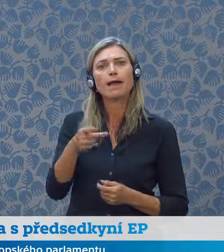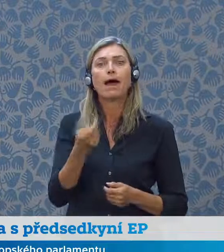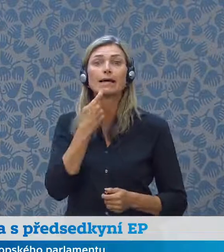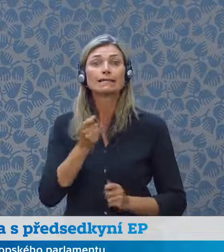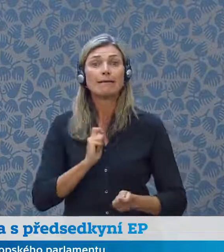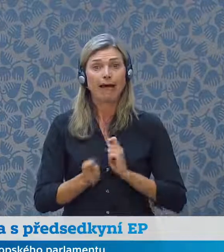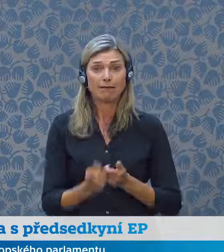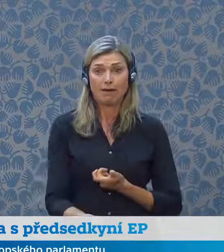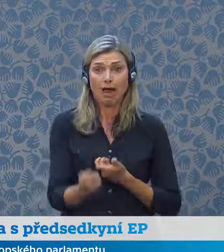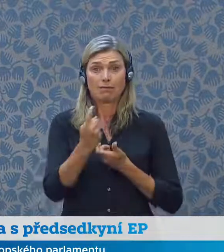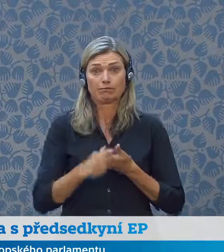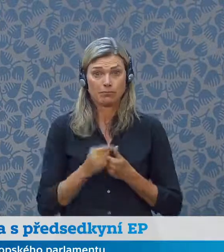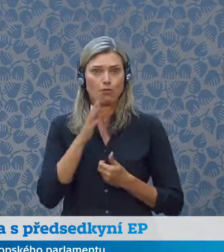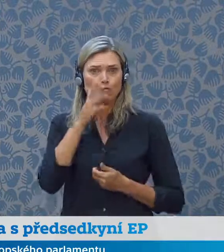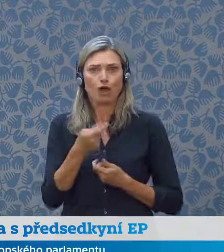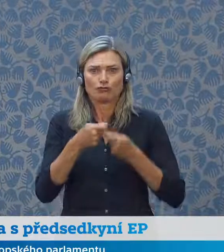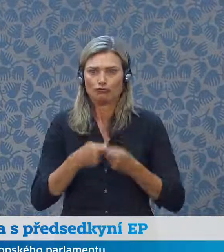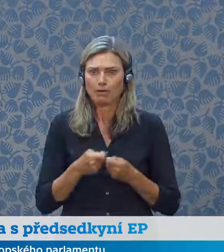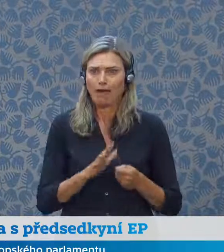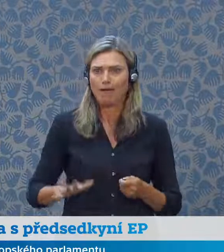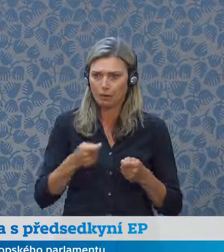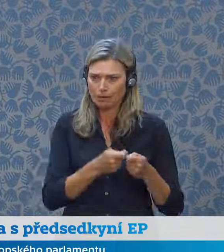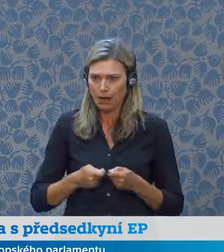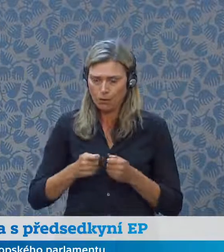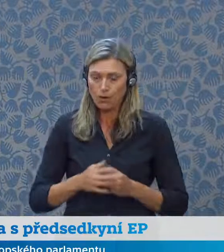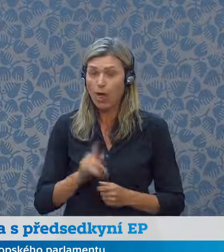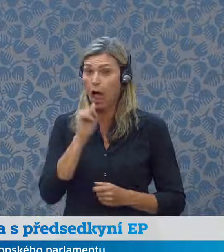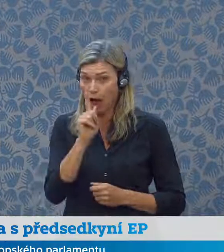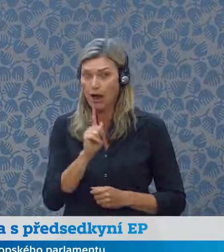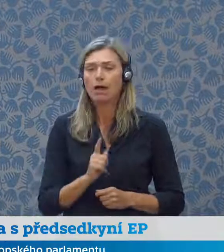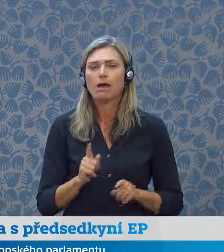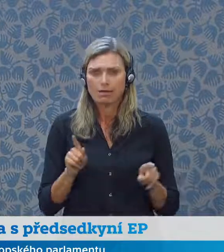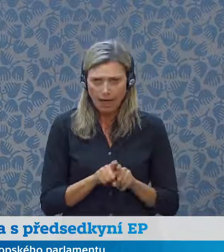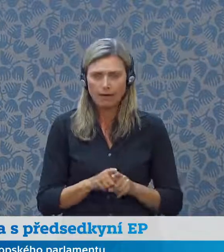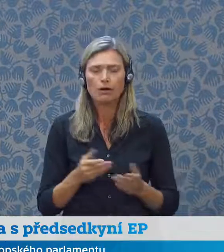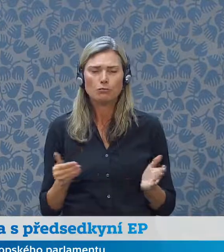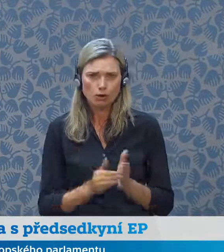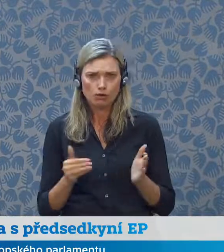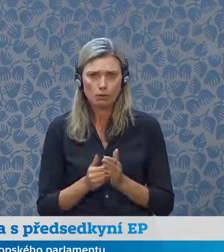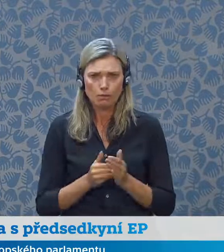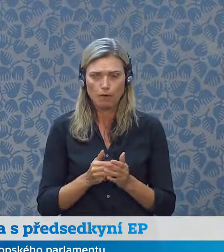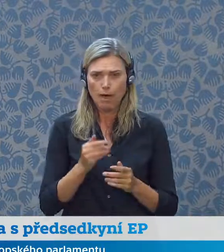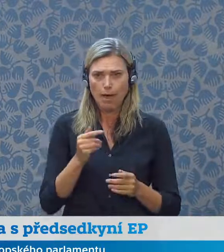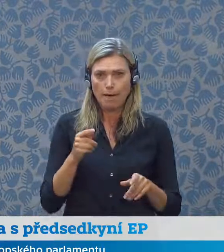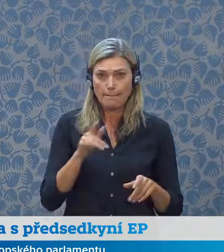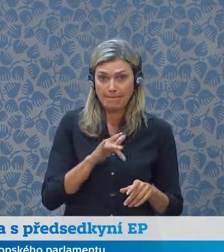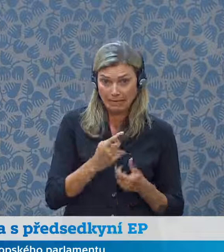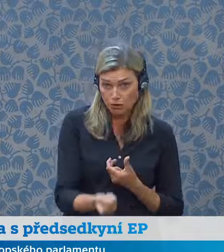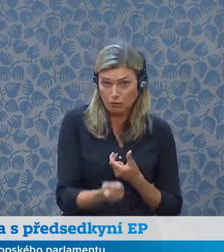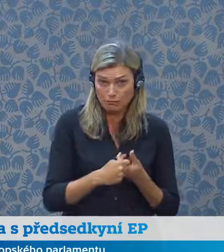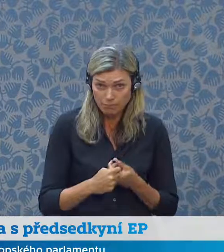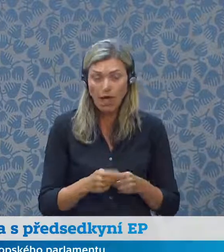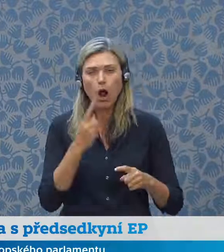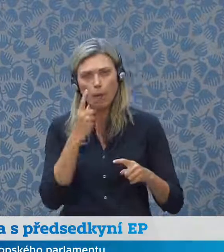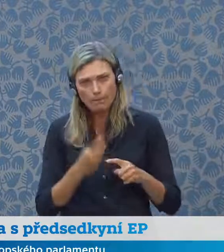kandidátské země. Potom ale také se musíme snažit zajistit ne jenom místo, ale